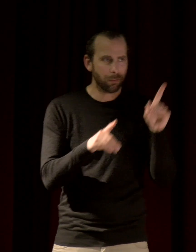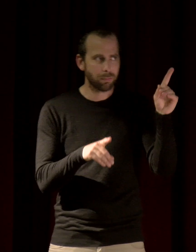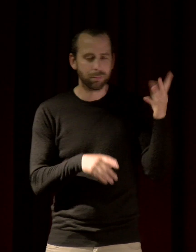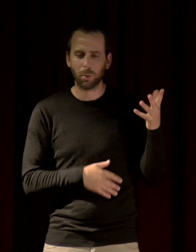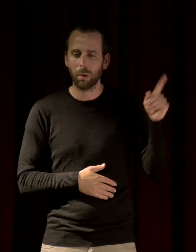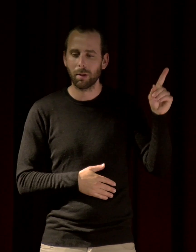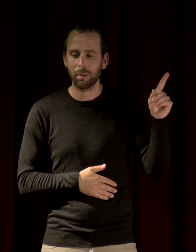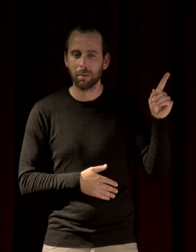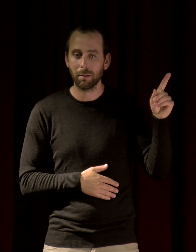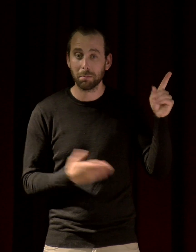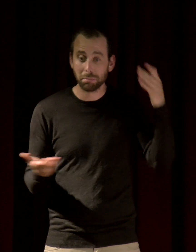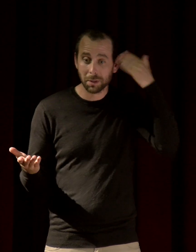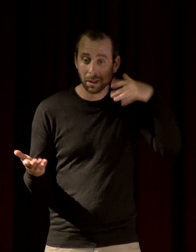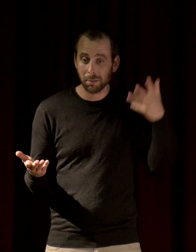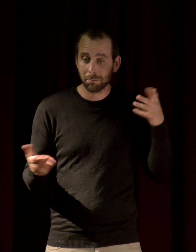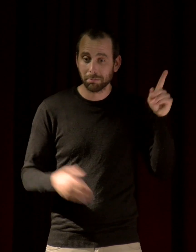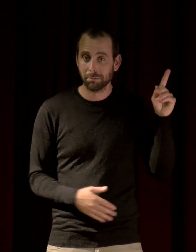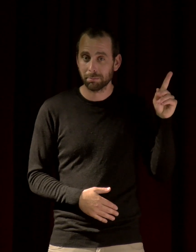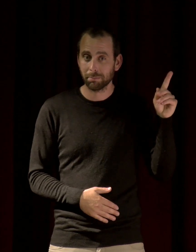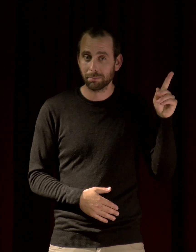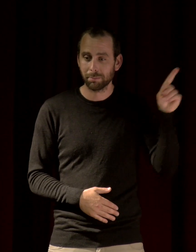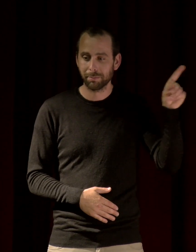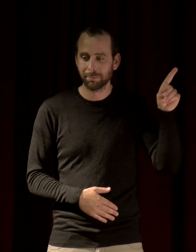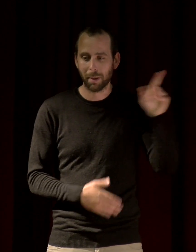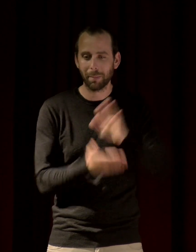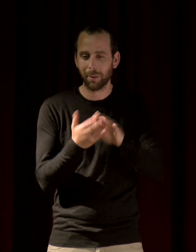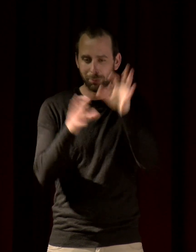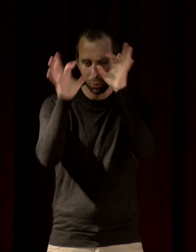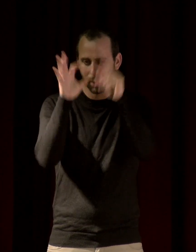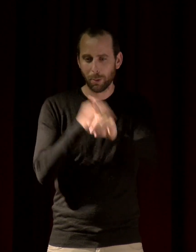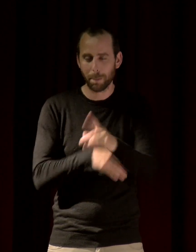presque. Enfin non, pas du tout. C'est un crapaud à coucheurs.